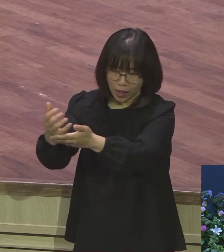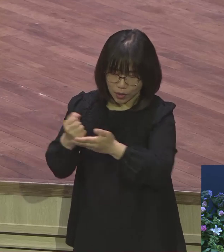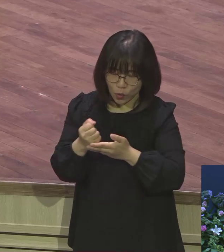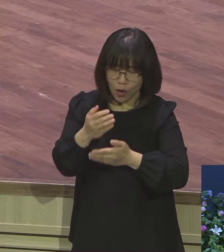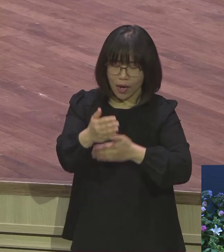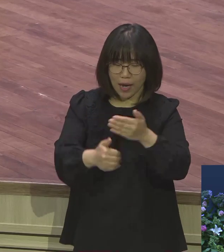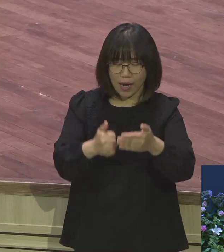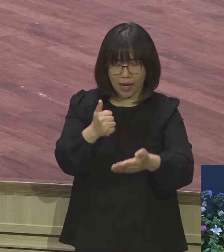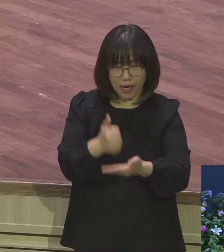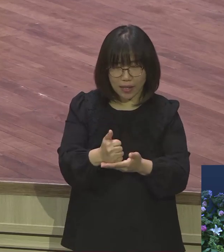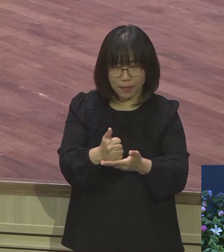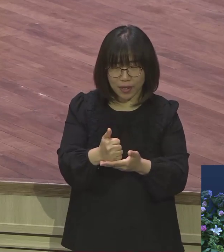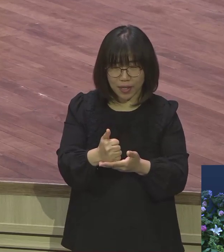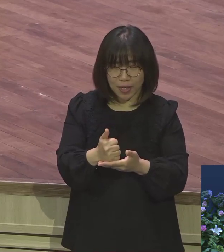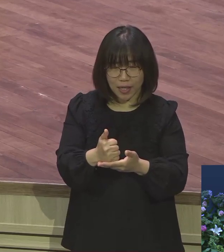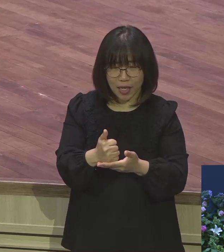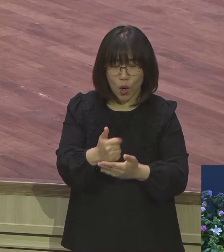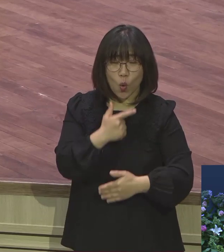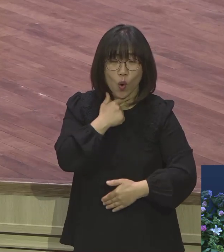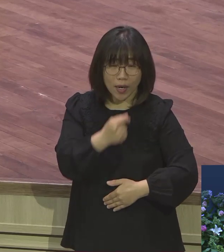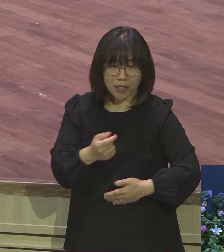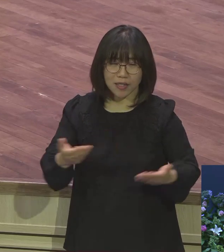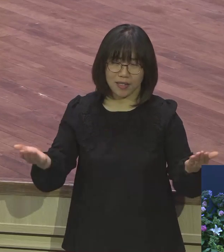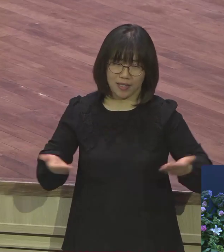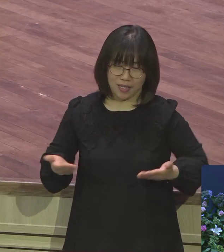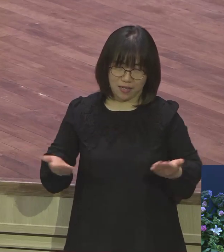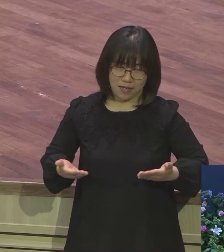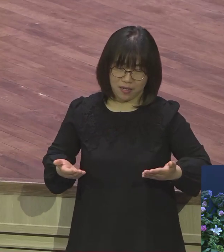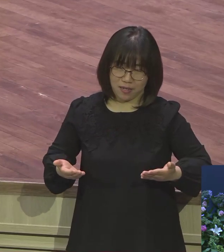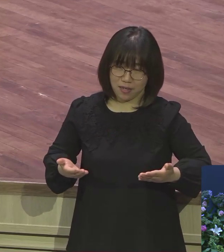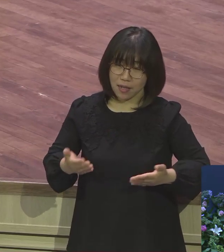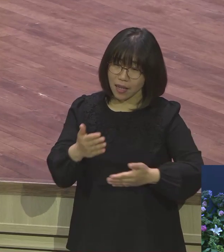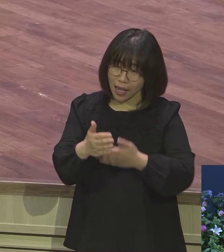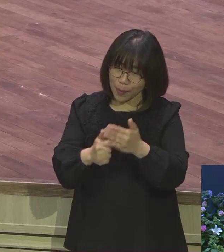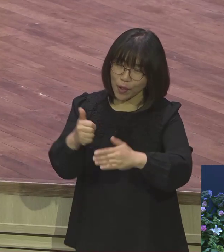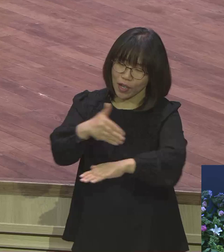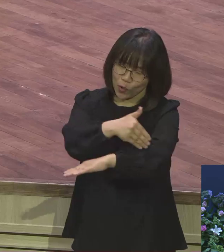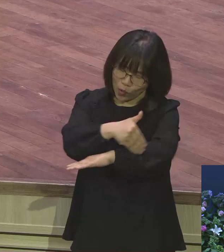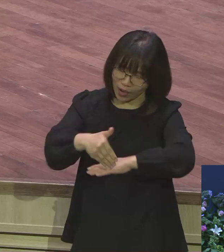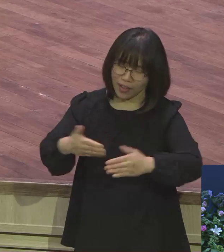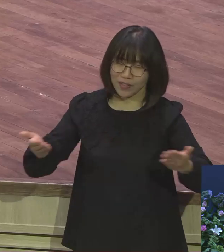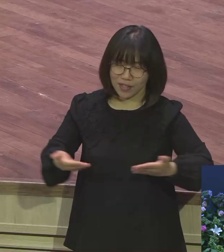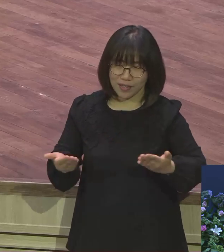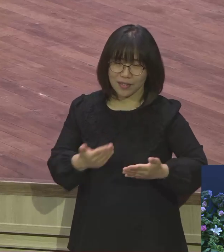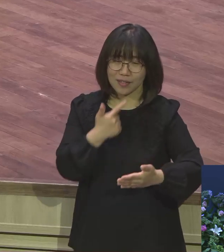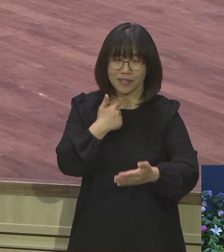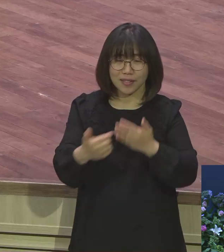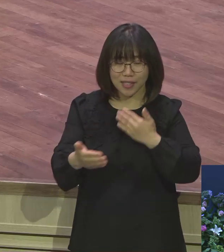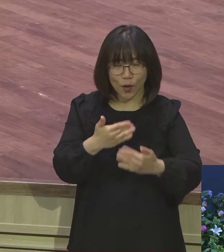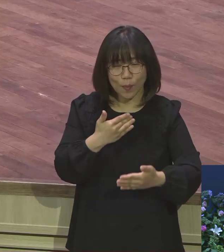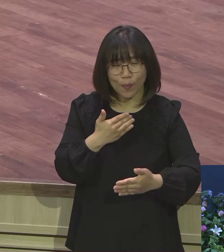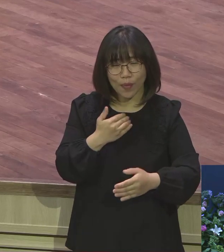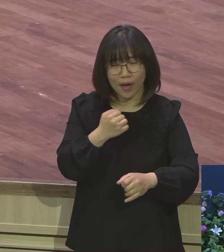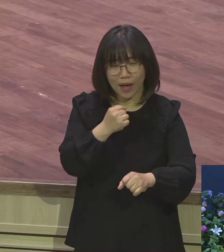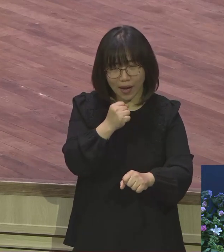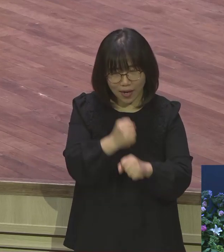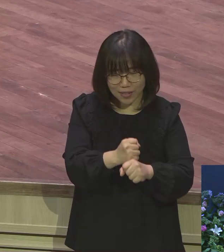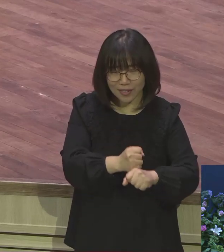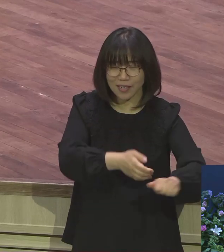하시고자 하는 큰 일 정말 놀라운 일을 체험하는 그런 체험신앙이 되기를